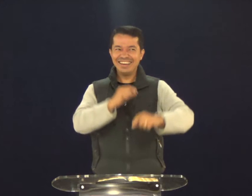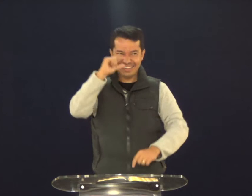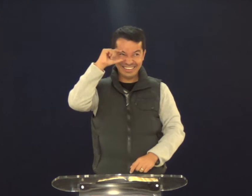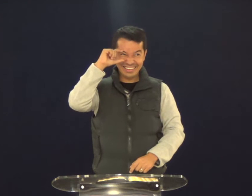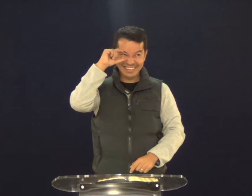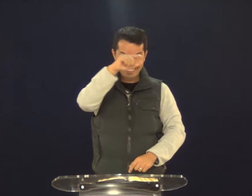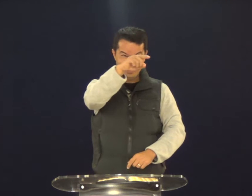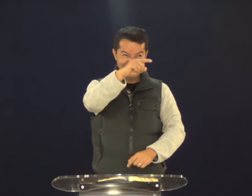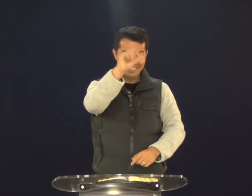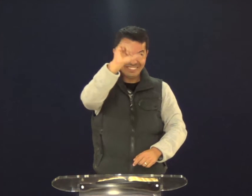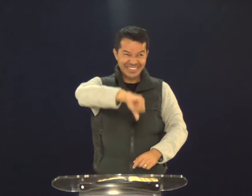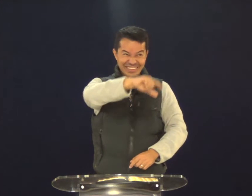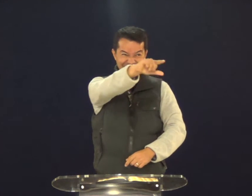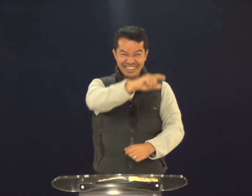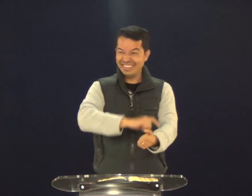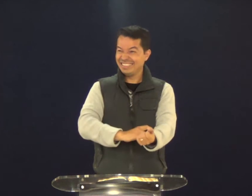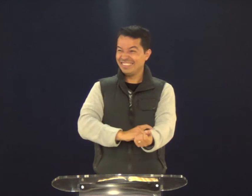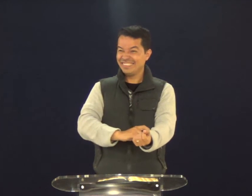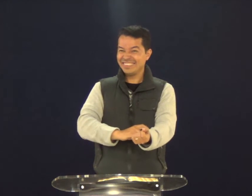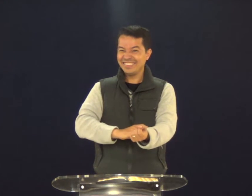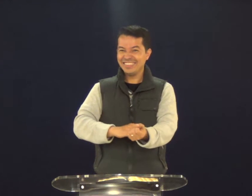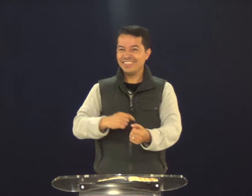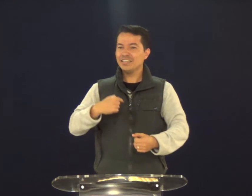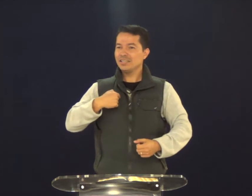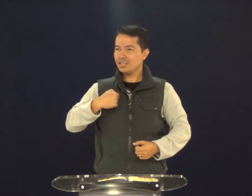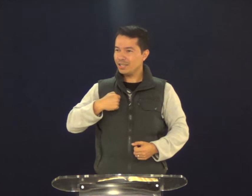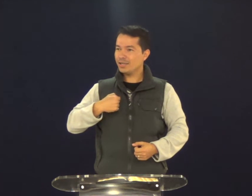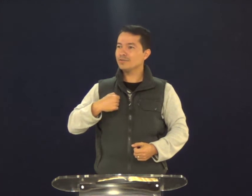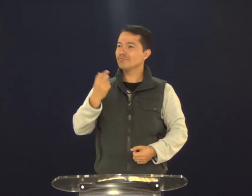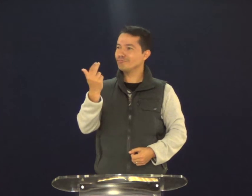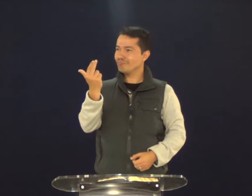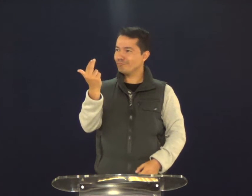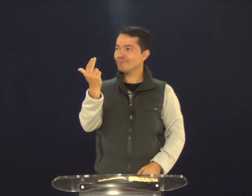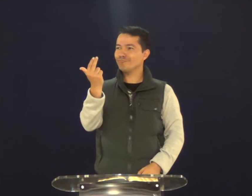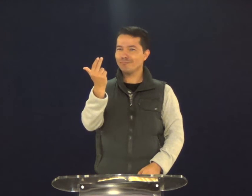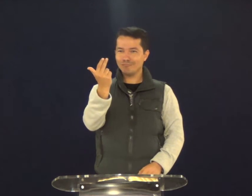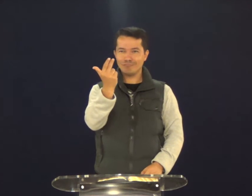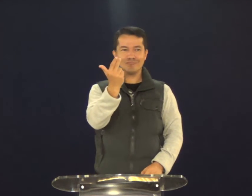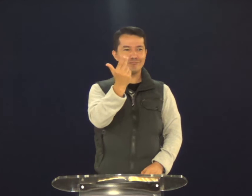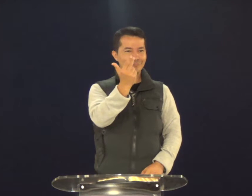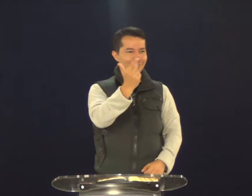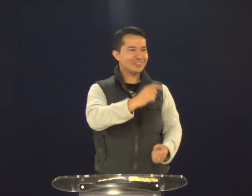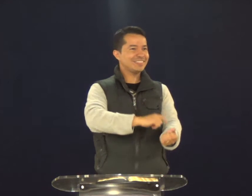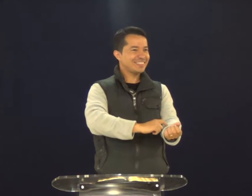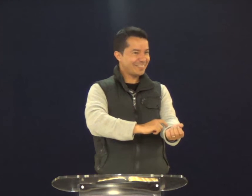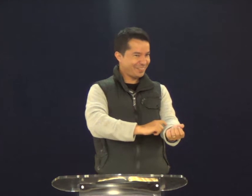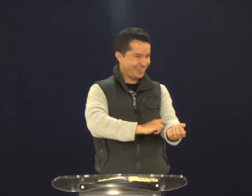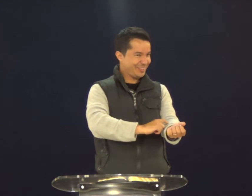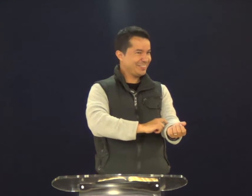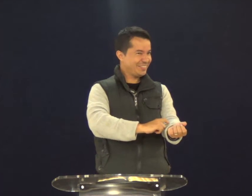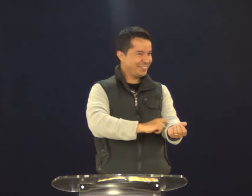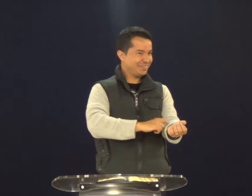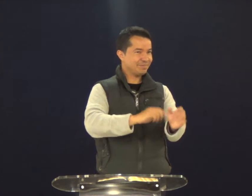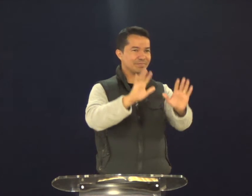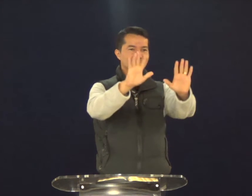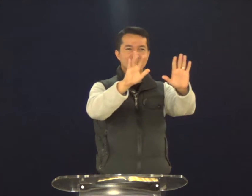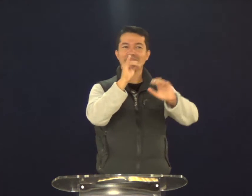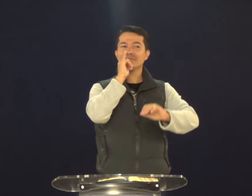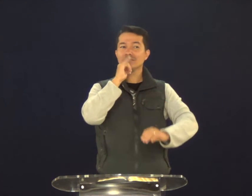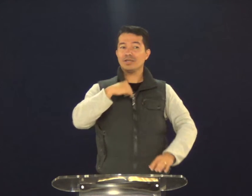Fica nervoso? Fica. Você? Fica. É, eu também. Sou igual. A gente com fome fica nervoso.